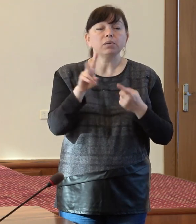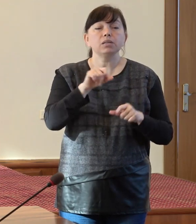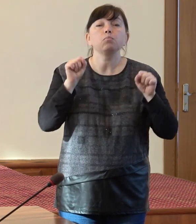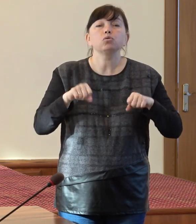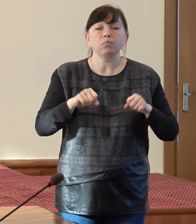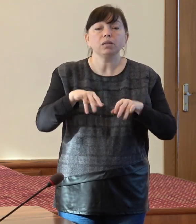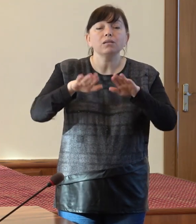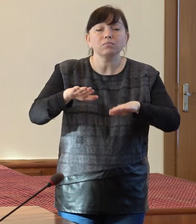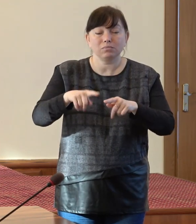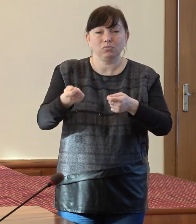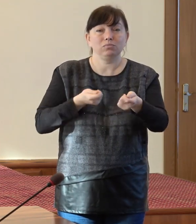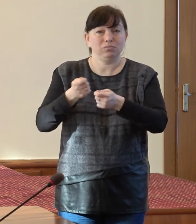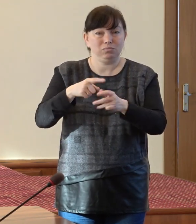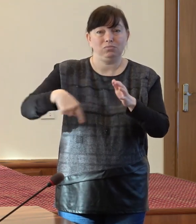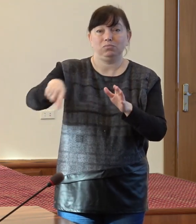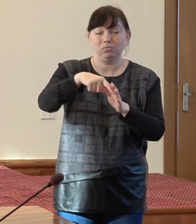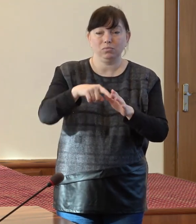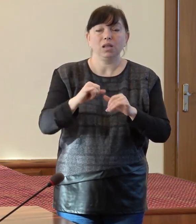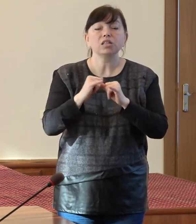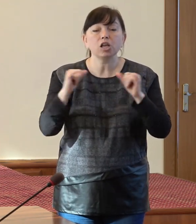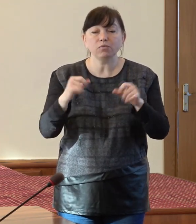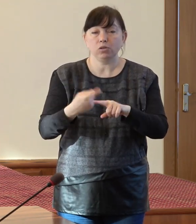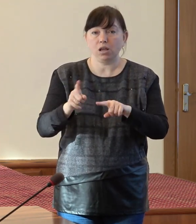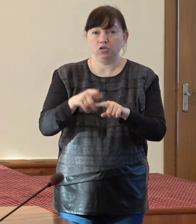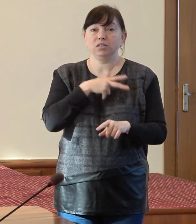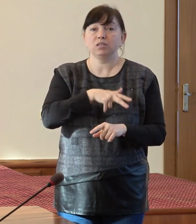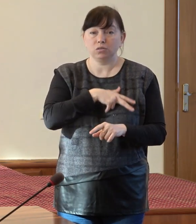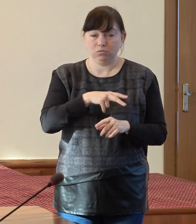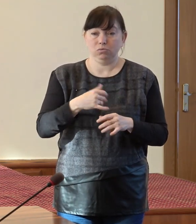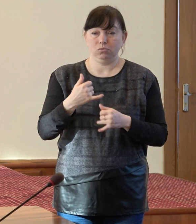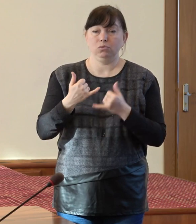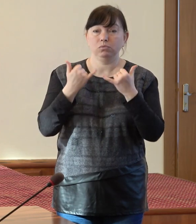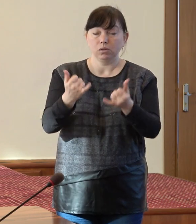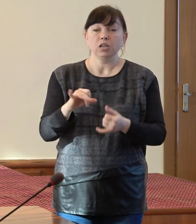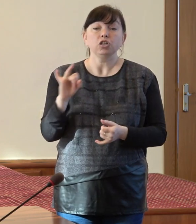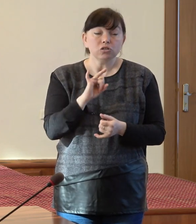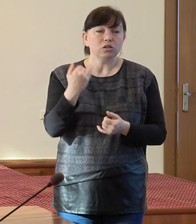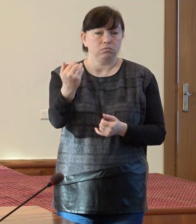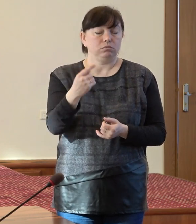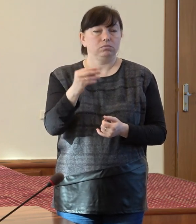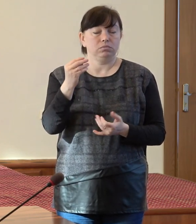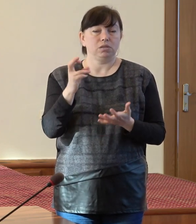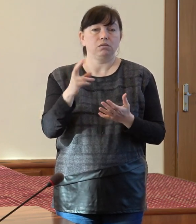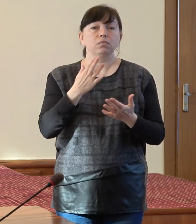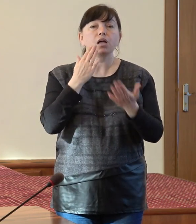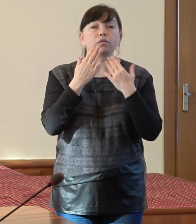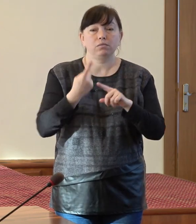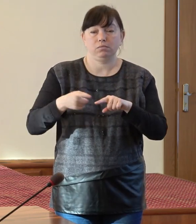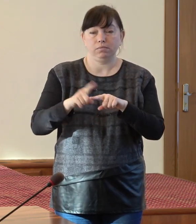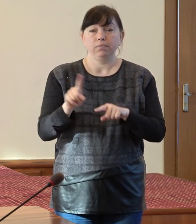autorităților publice locale de a dezvolta, dar depinde uneori și de atitudinea acestora, pentru că